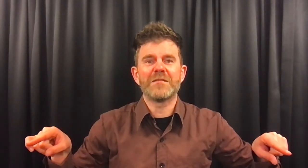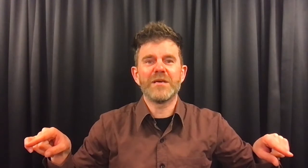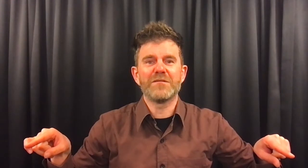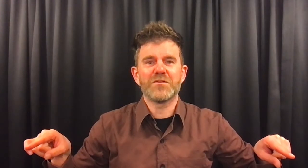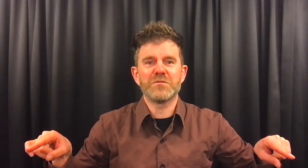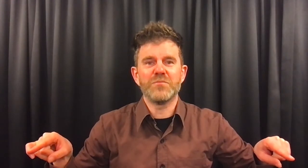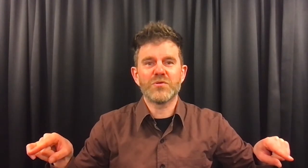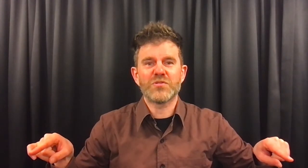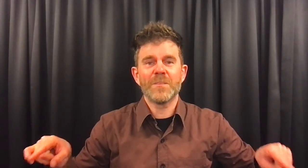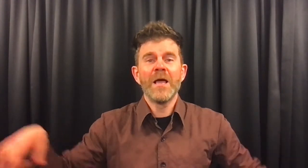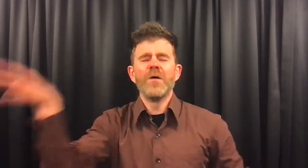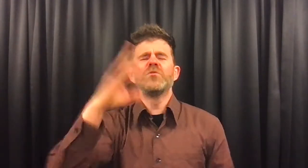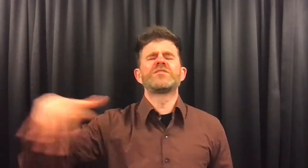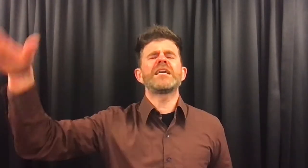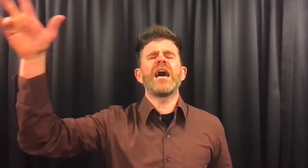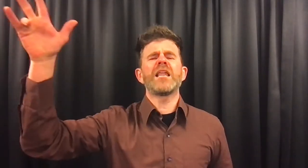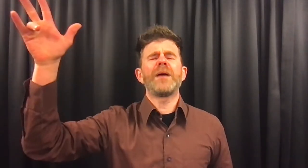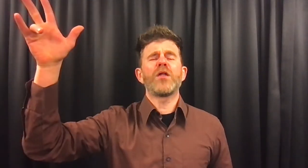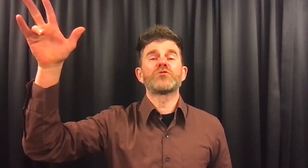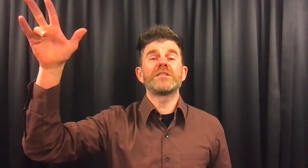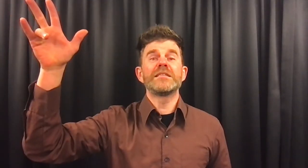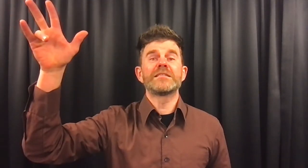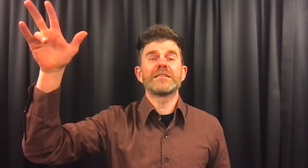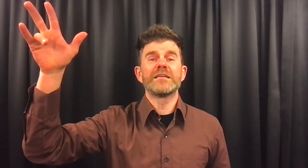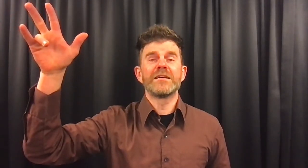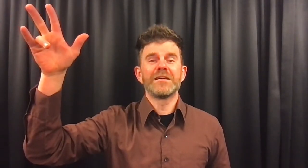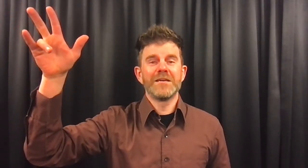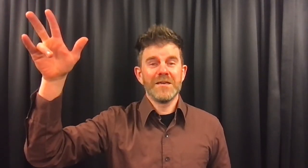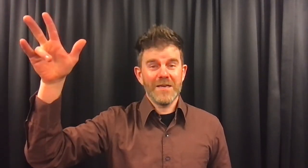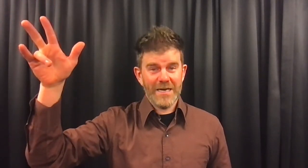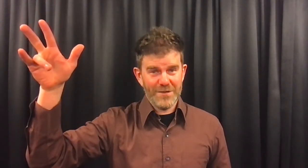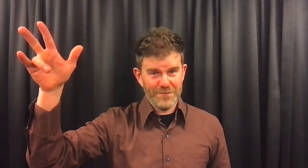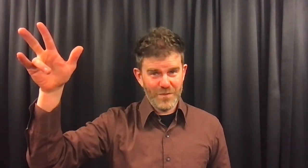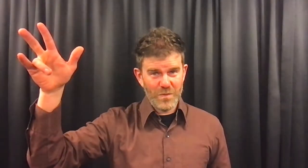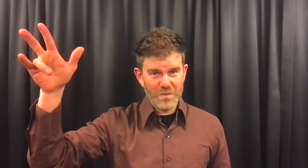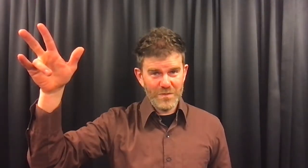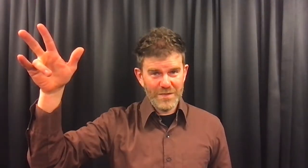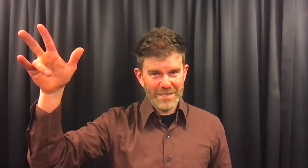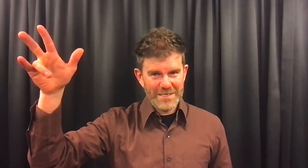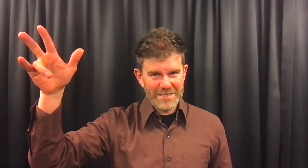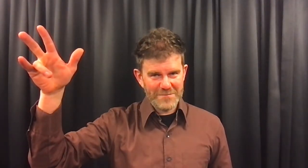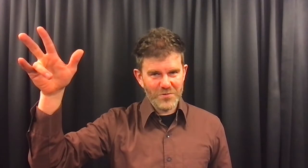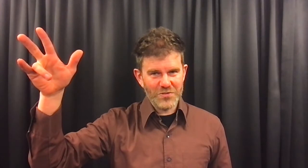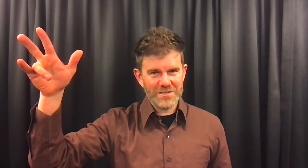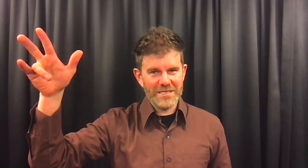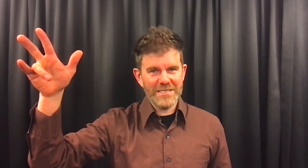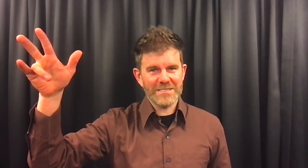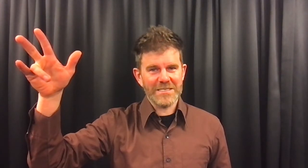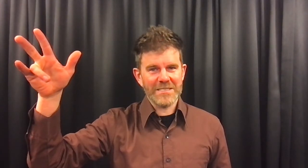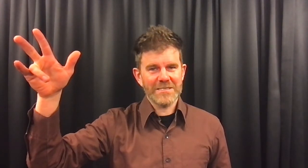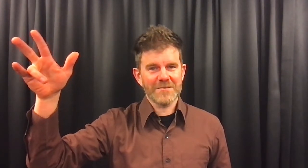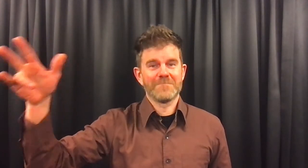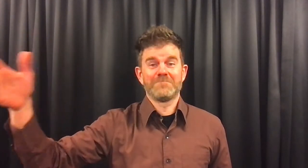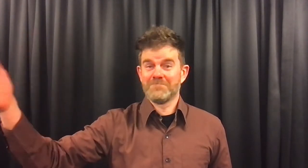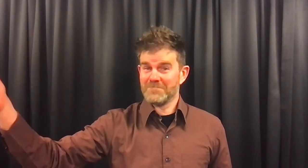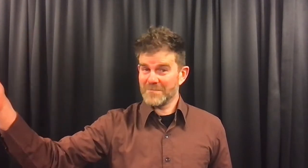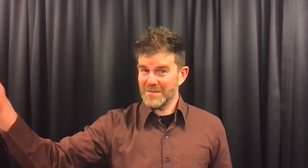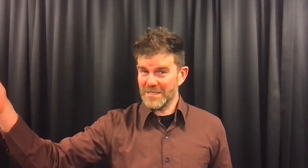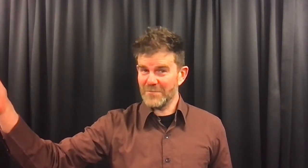midden van het bos. We zingen allemaal ons lied. En de vogel die het mooiste lied zingt, die mag